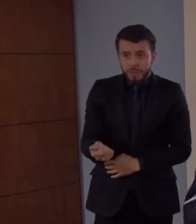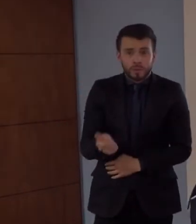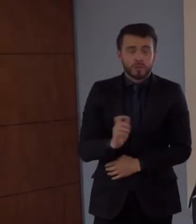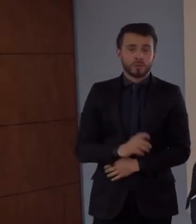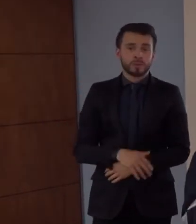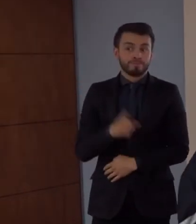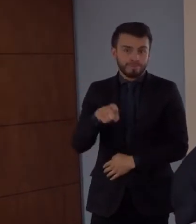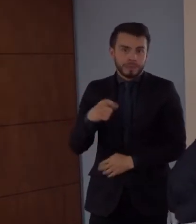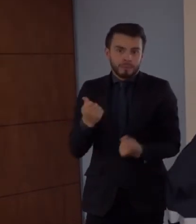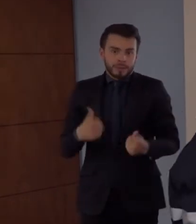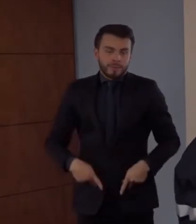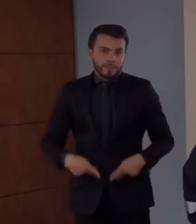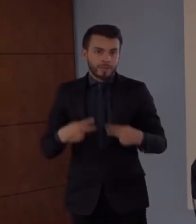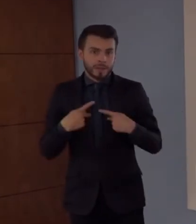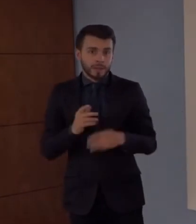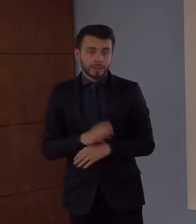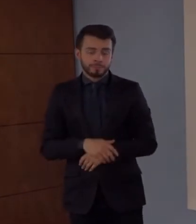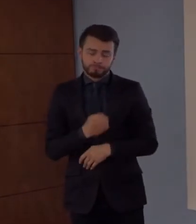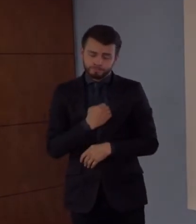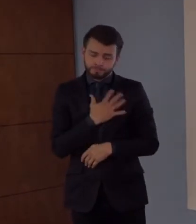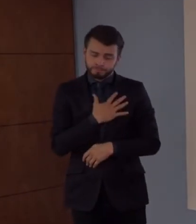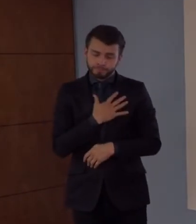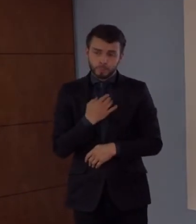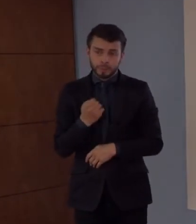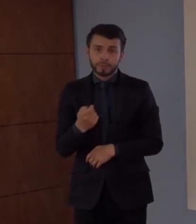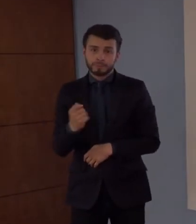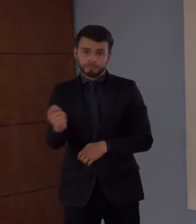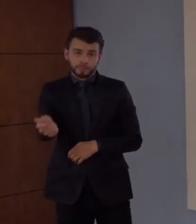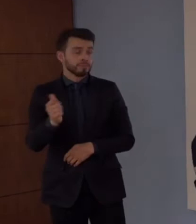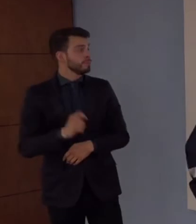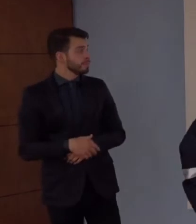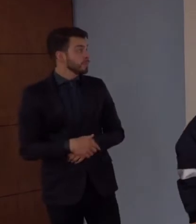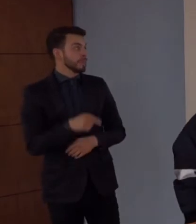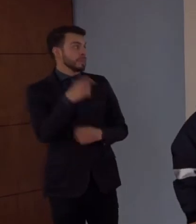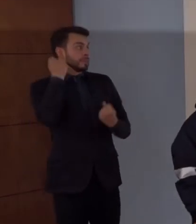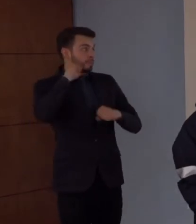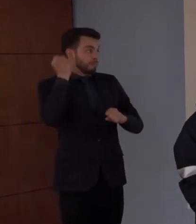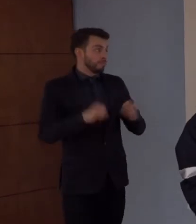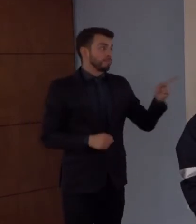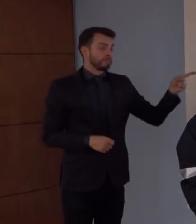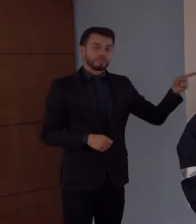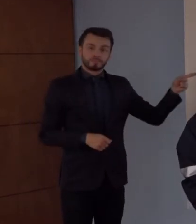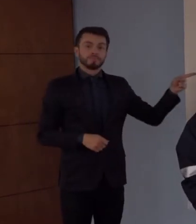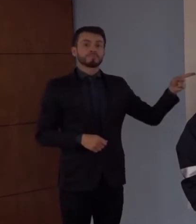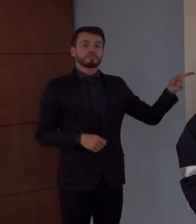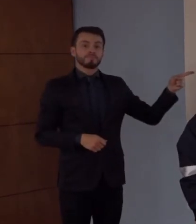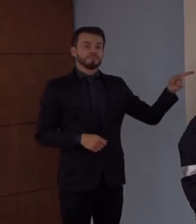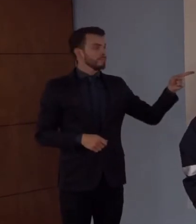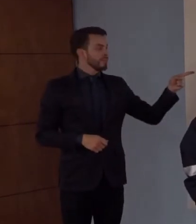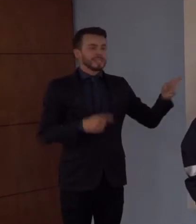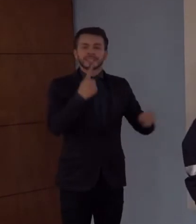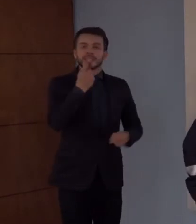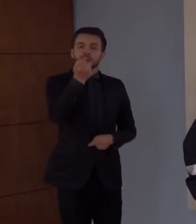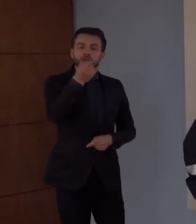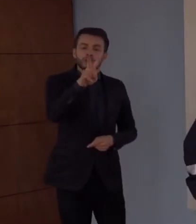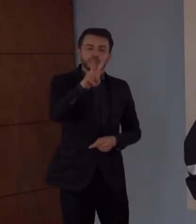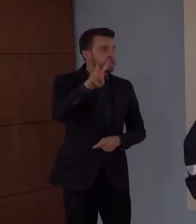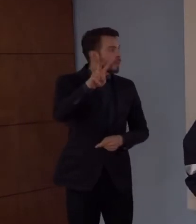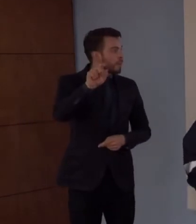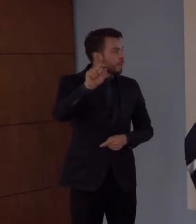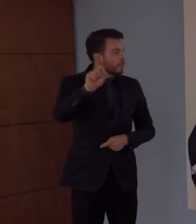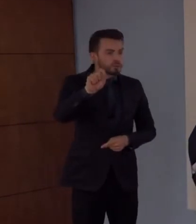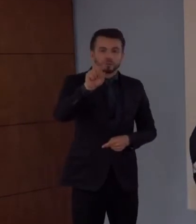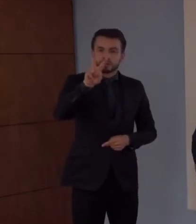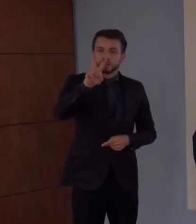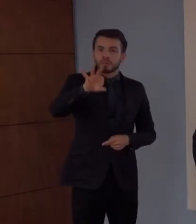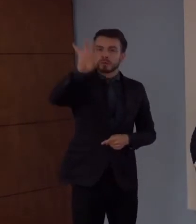pero, ojo, ojo que esto me preocupa, ¿no? El 12% de la gente que está en la calle está saliendo porque